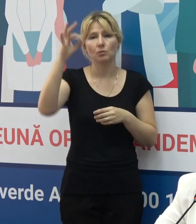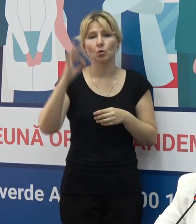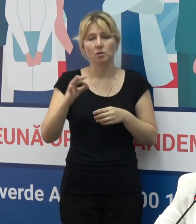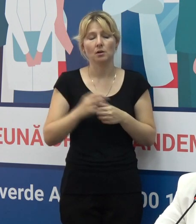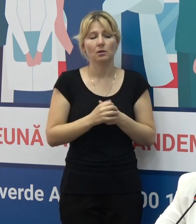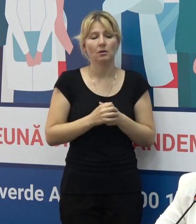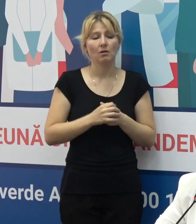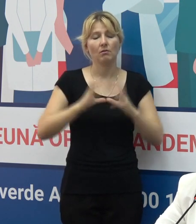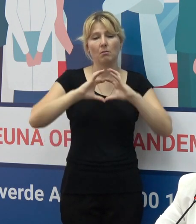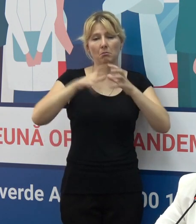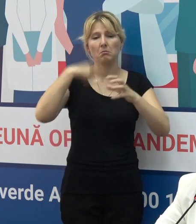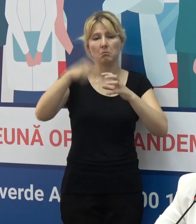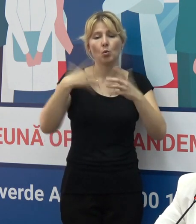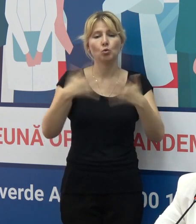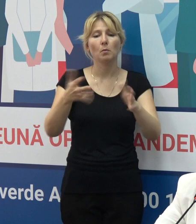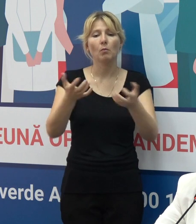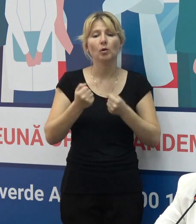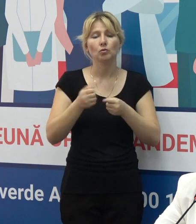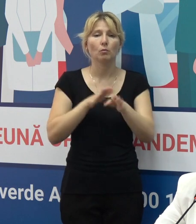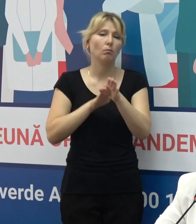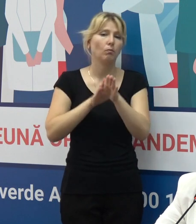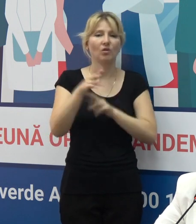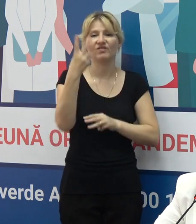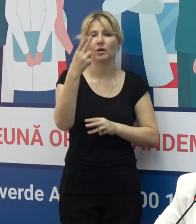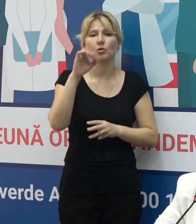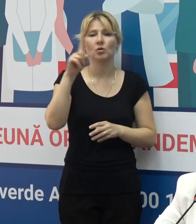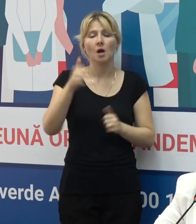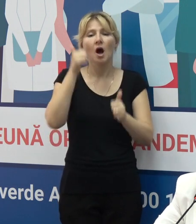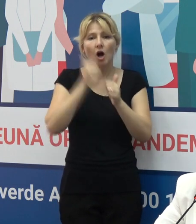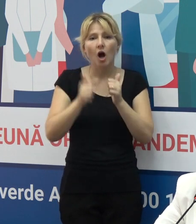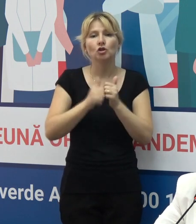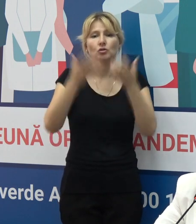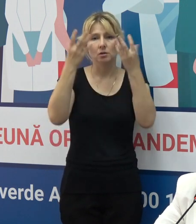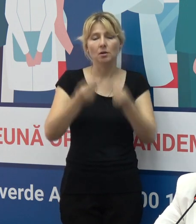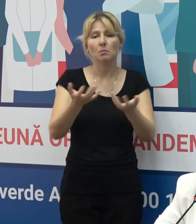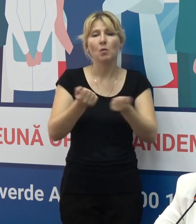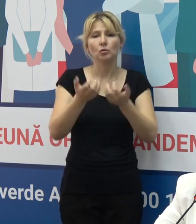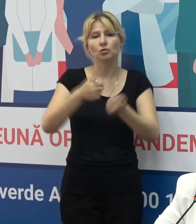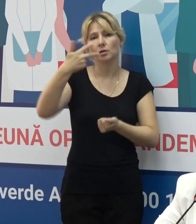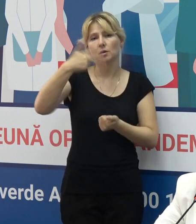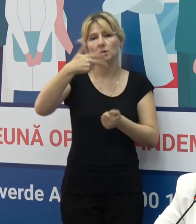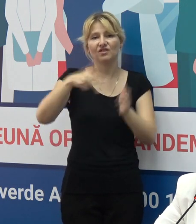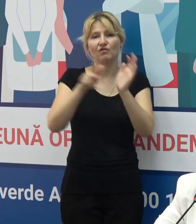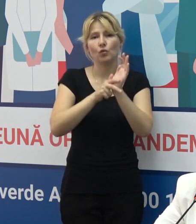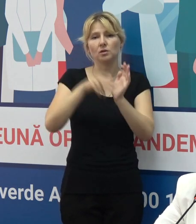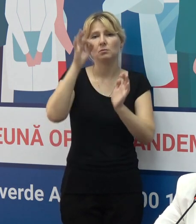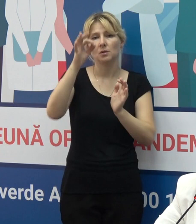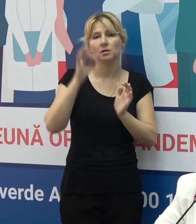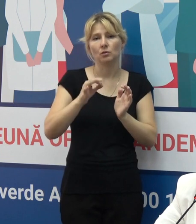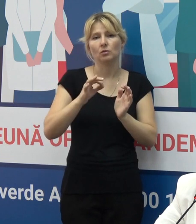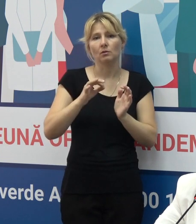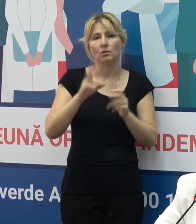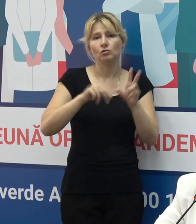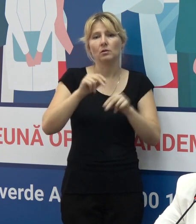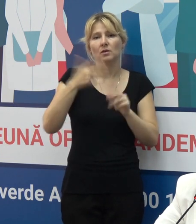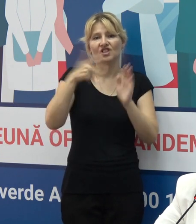cetățeni de pe glob au fost vaccinați. Zilnic se administrează mai mult de 38 milioane